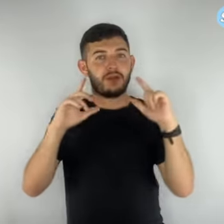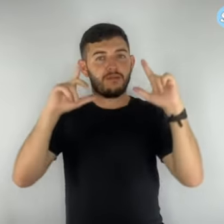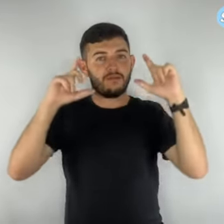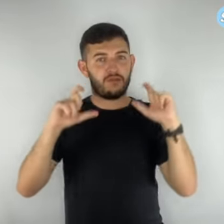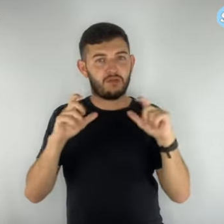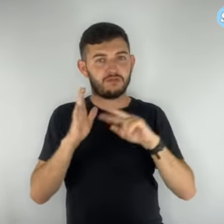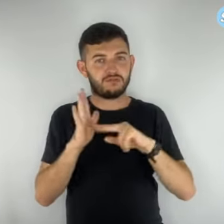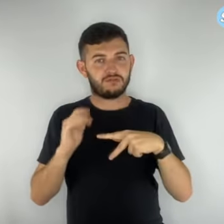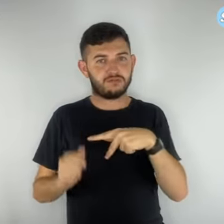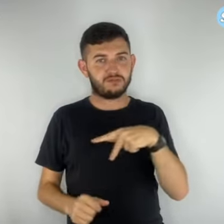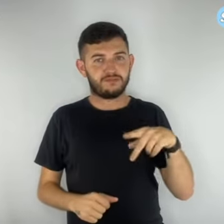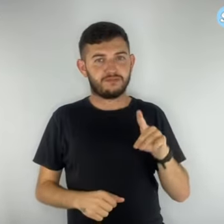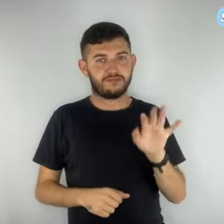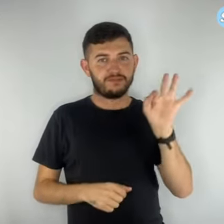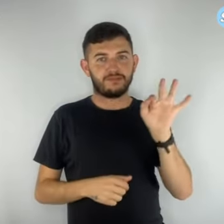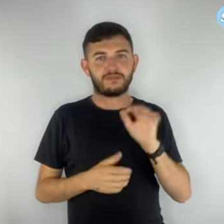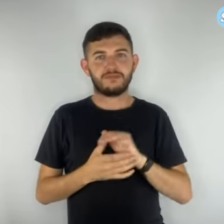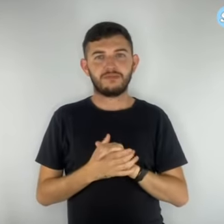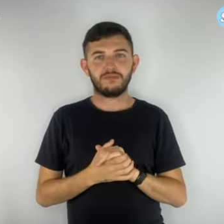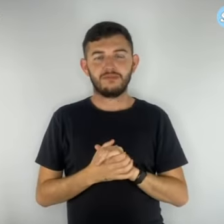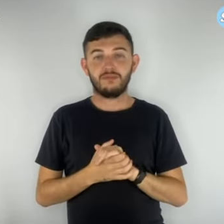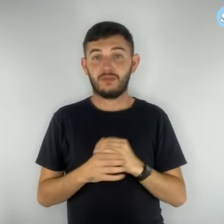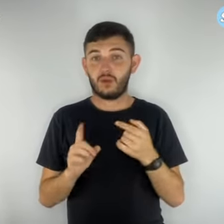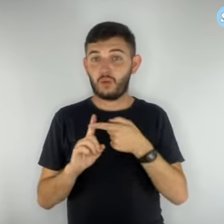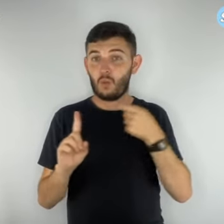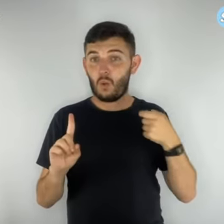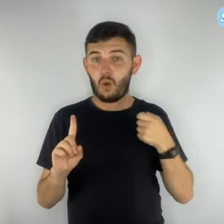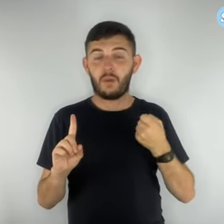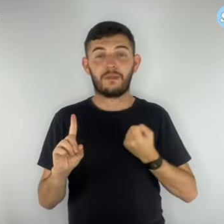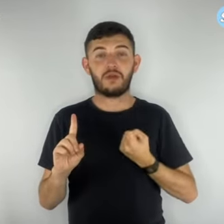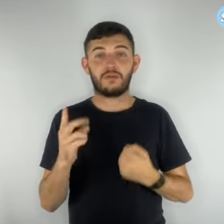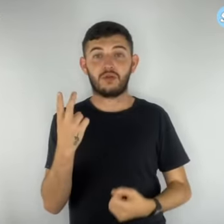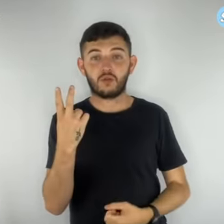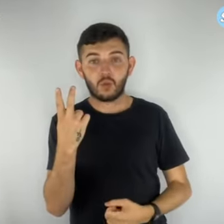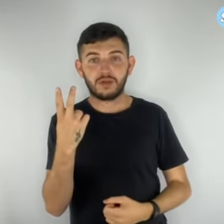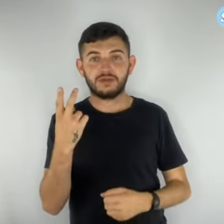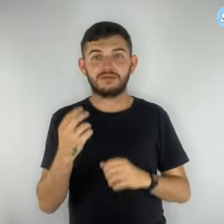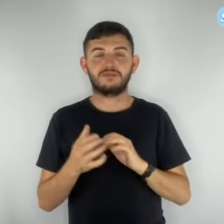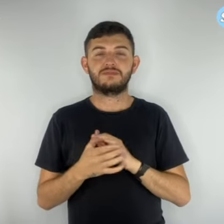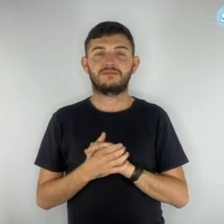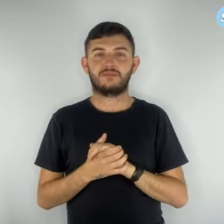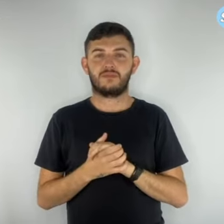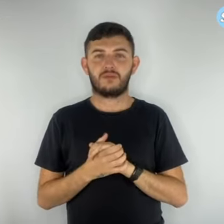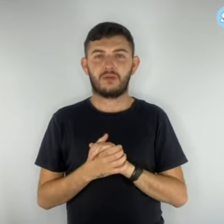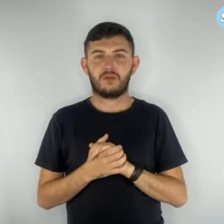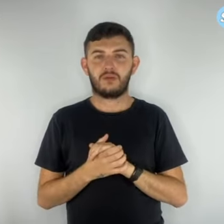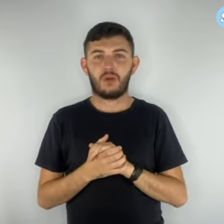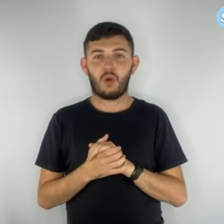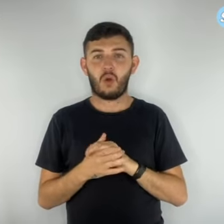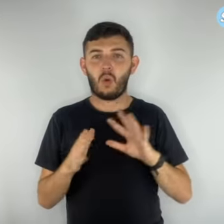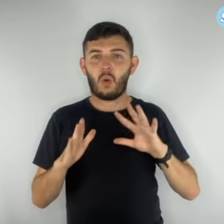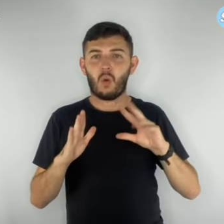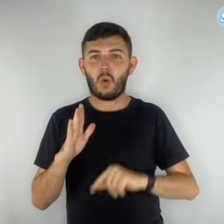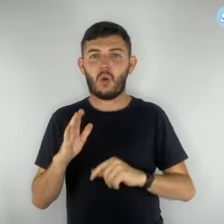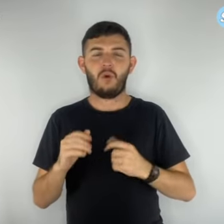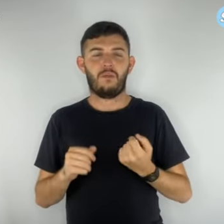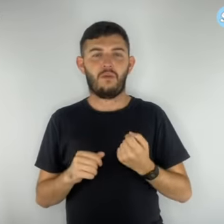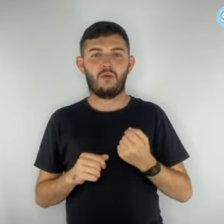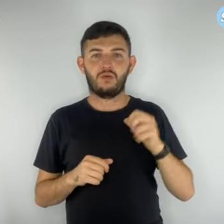Golpe 2 Para o furto via telefone, usam vários nomes. O nome Cláudia Maria Rodrigues,